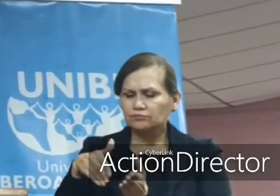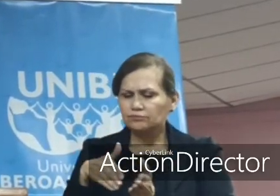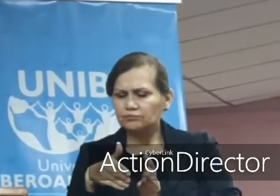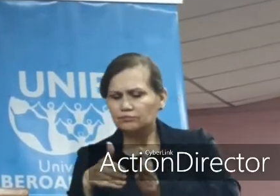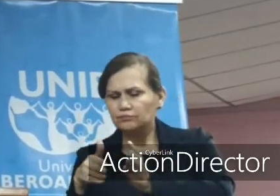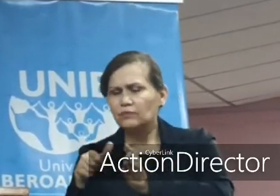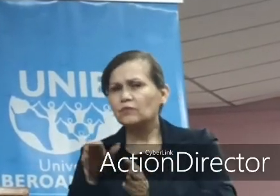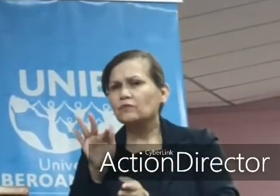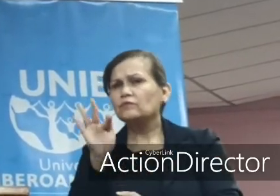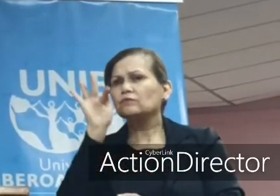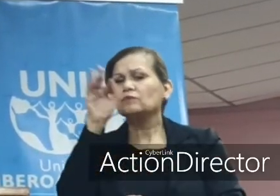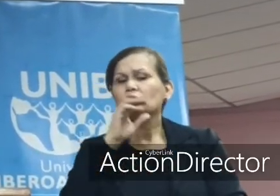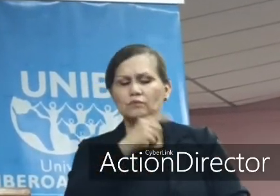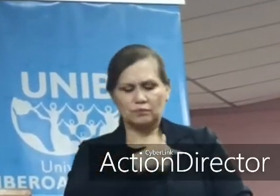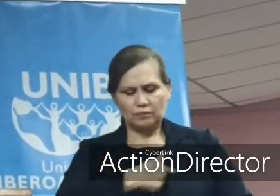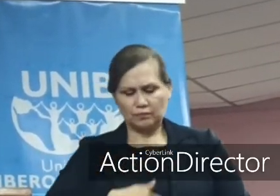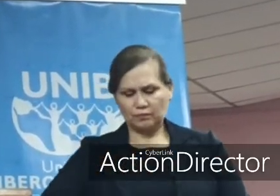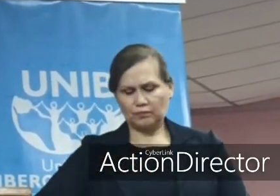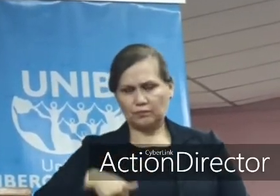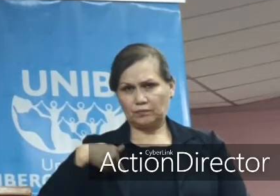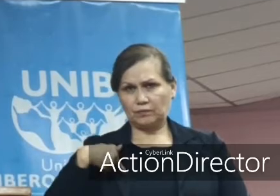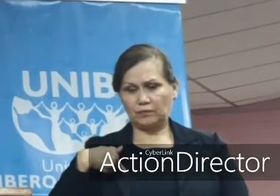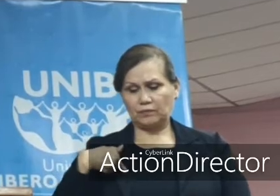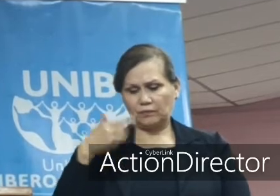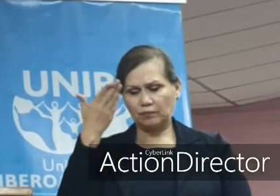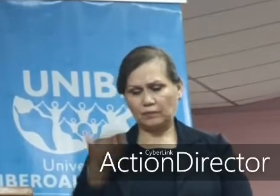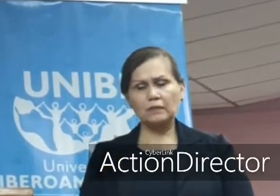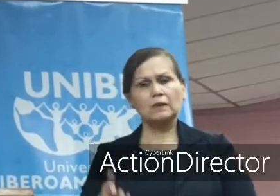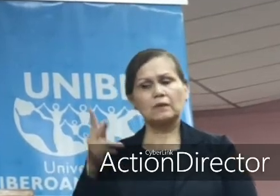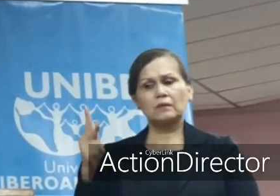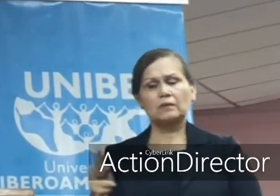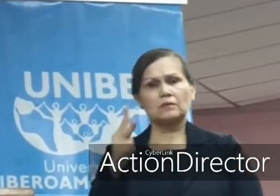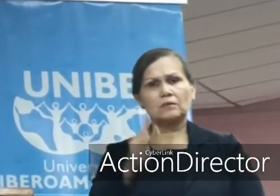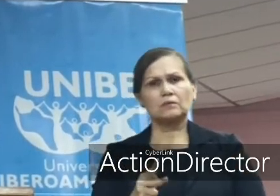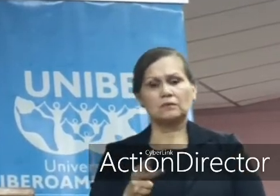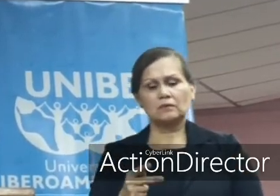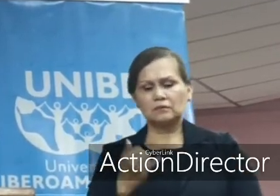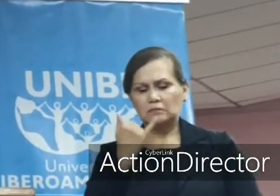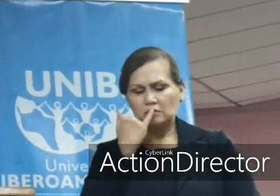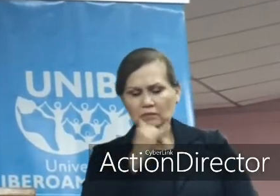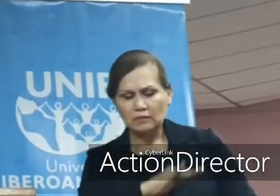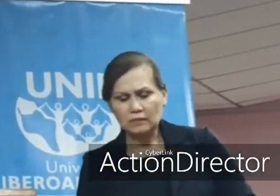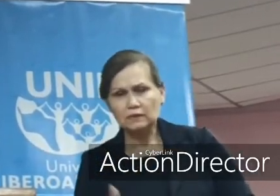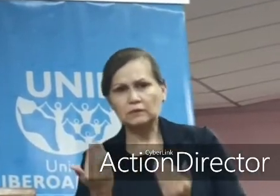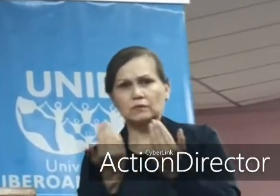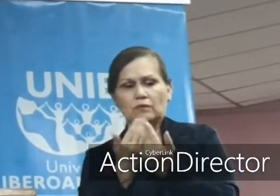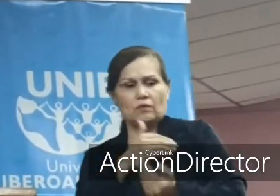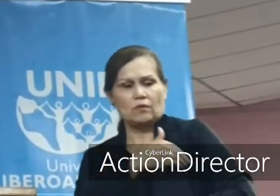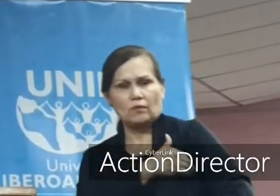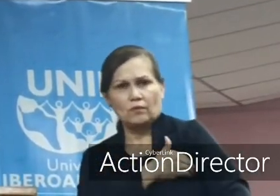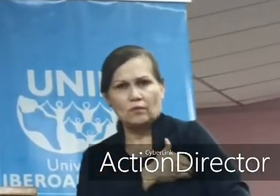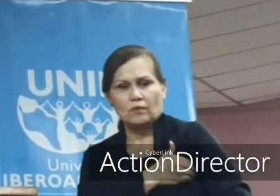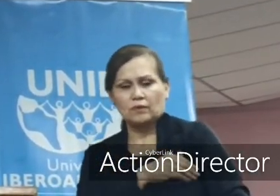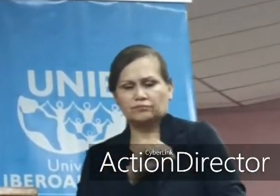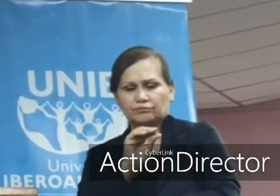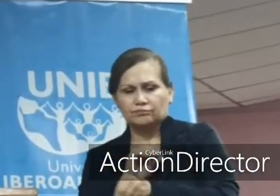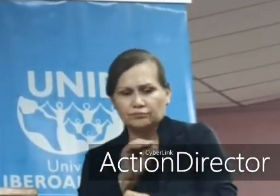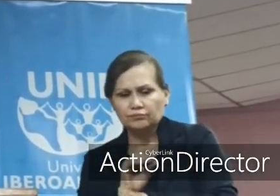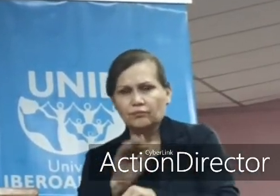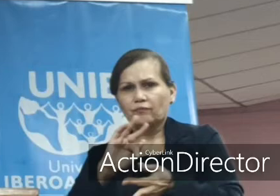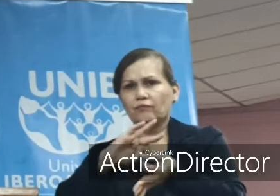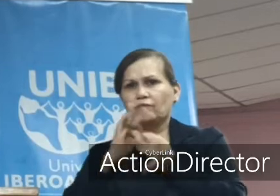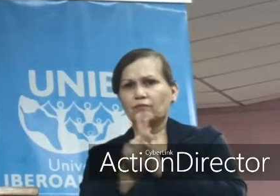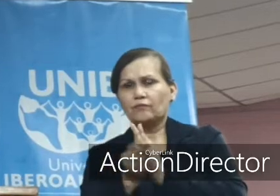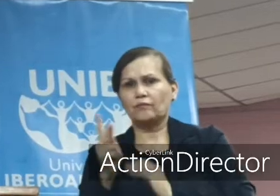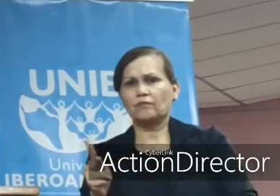norte. Hablamos de un gran maestro, maestro de primaria, de secundaria, maestro de formación docente,